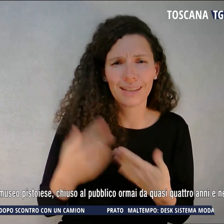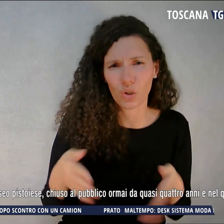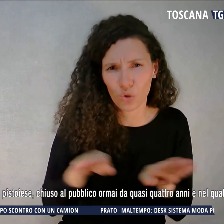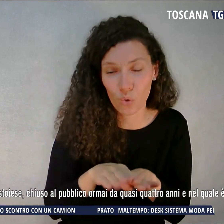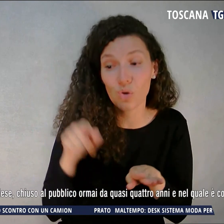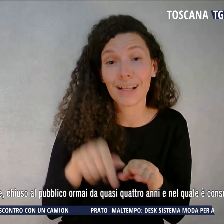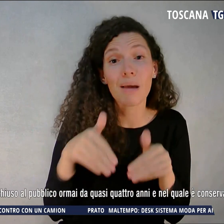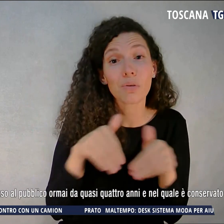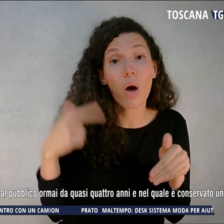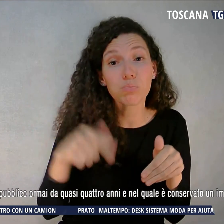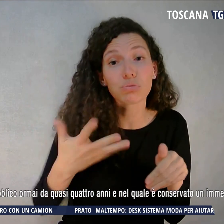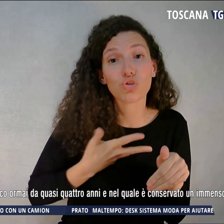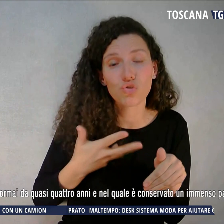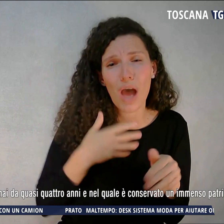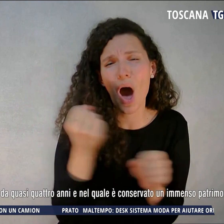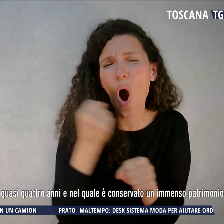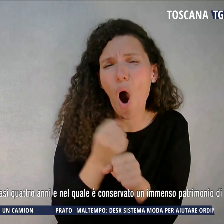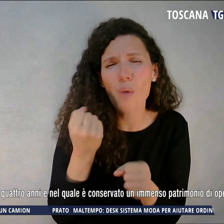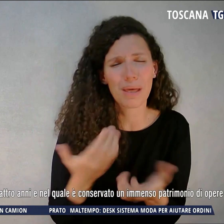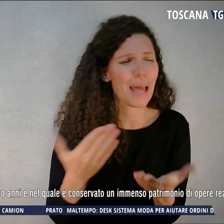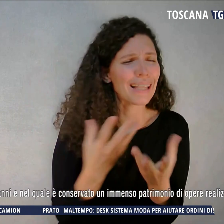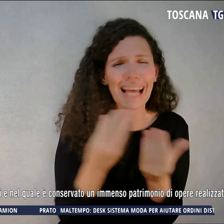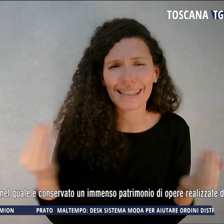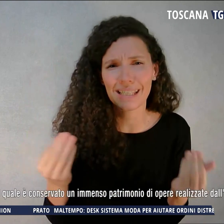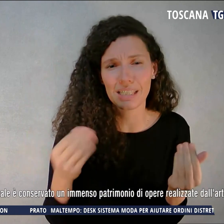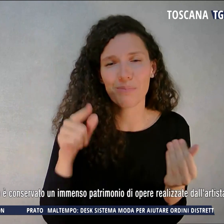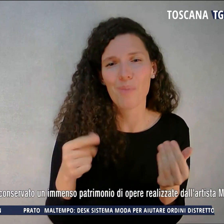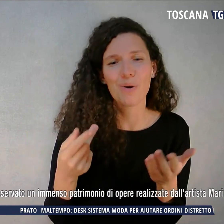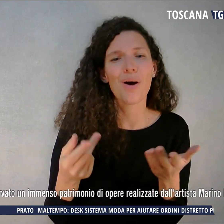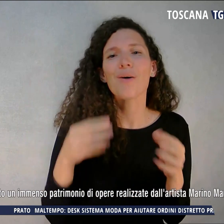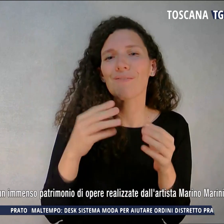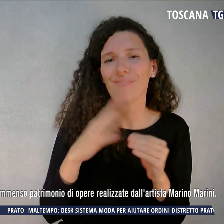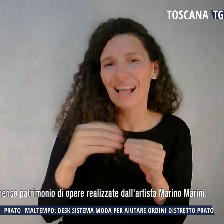patrimonio di opere realizzate proprio dall'artista Marino Marini.